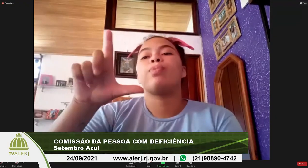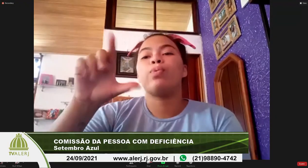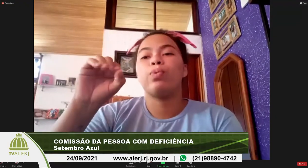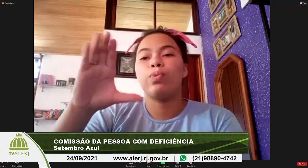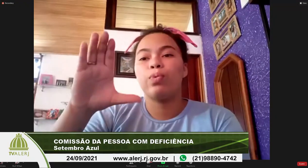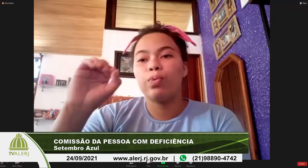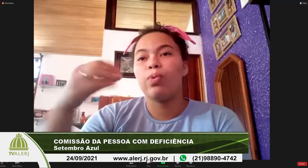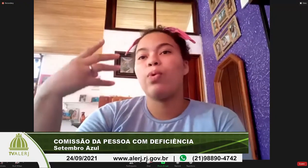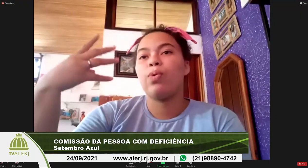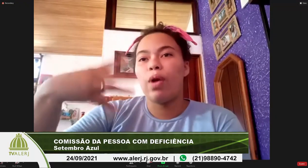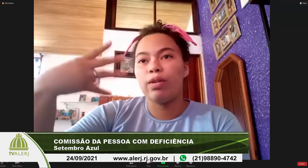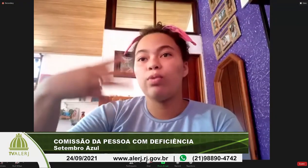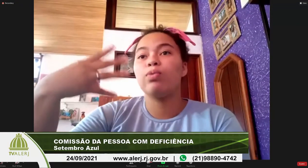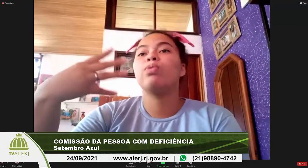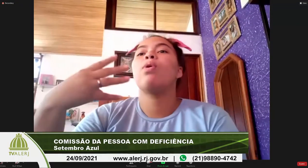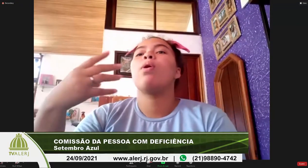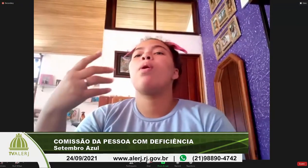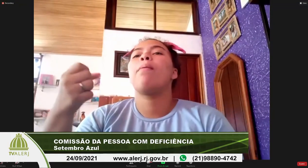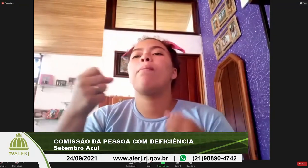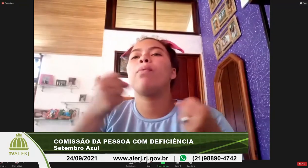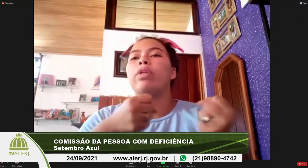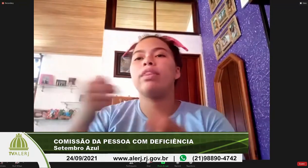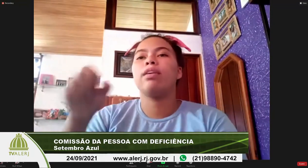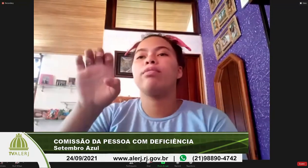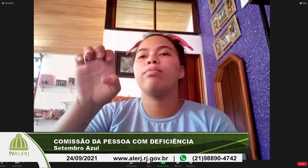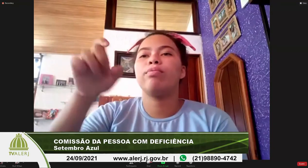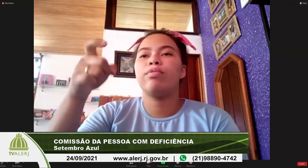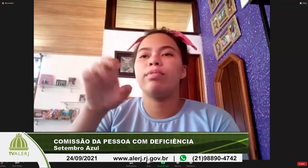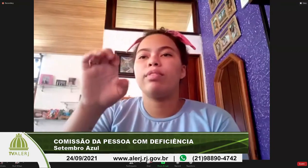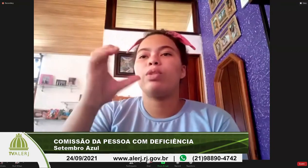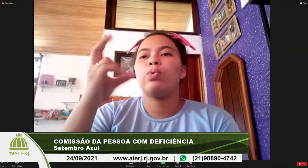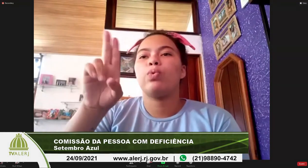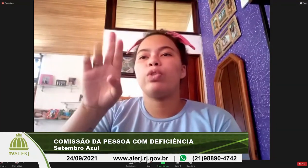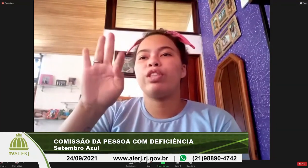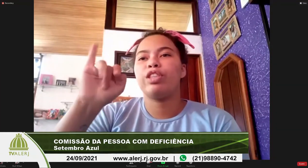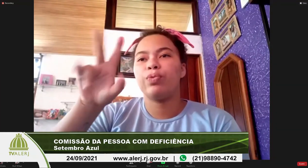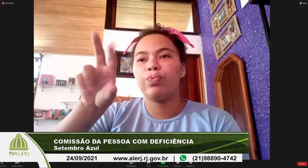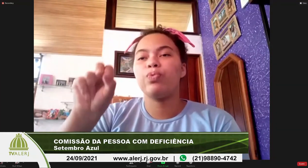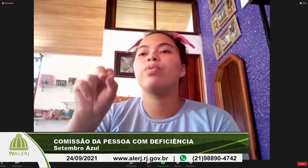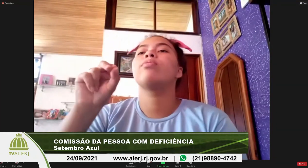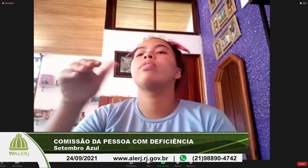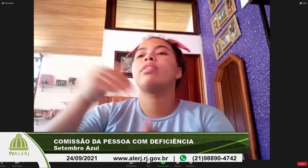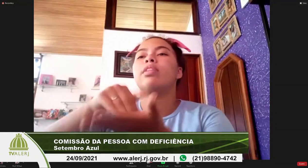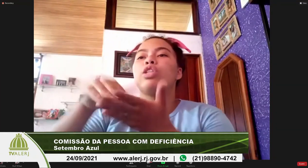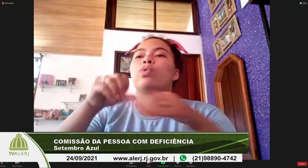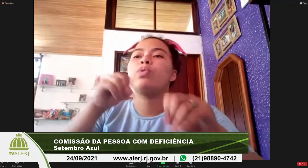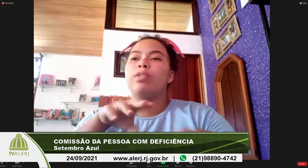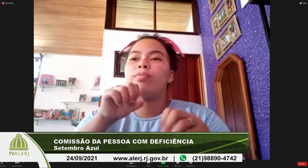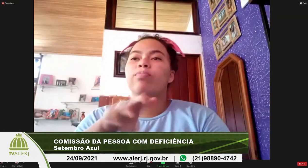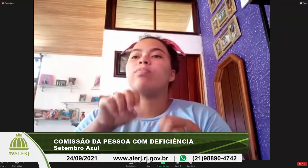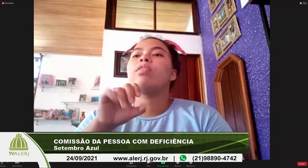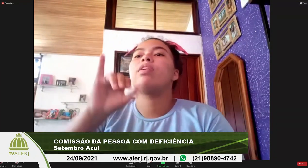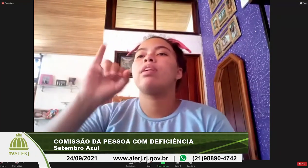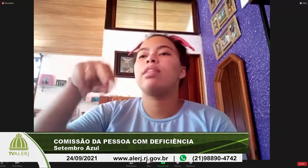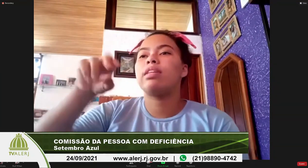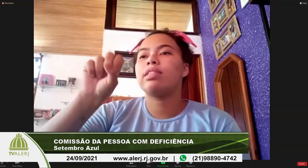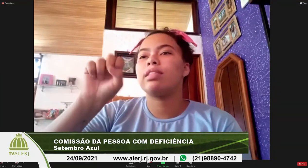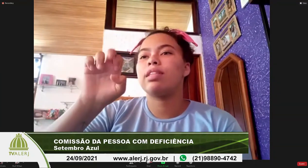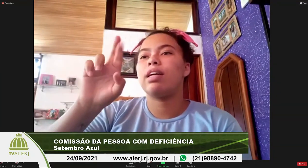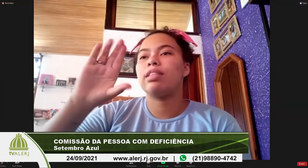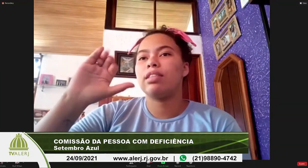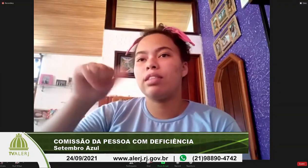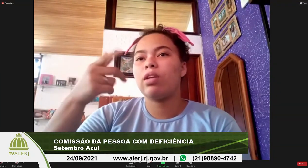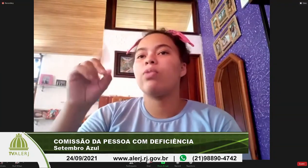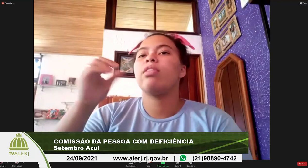o bloco o bloco 4 vai falar sobre o poder executivo e a secretaria de educação e a inserção da libras como